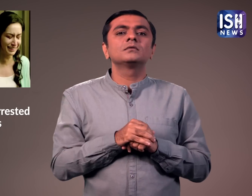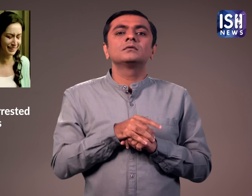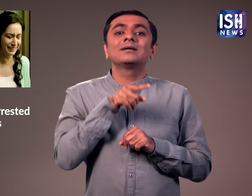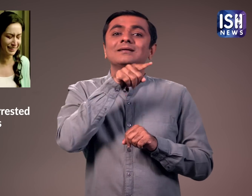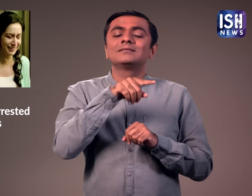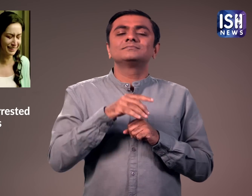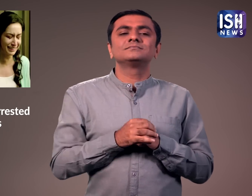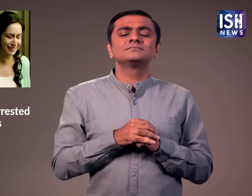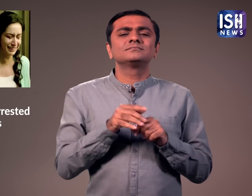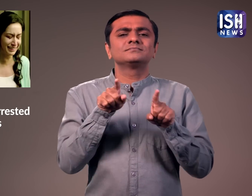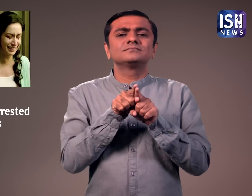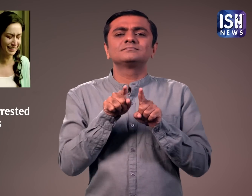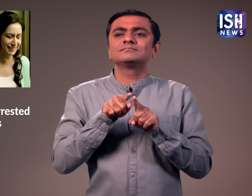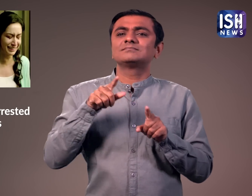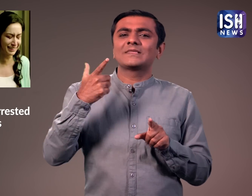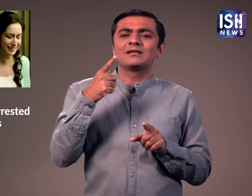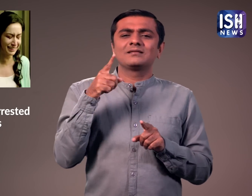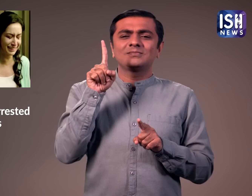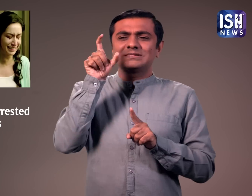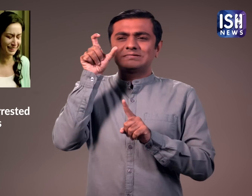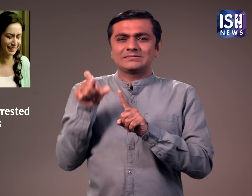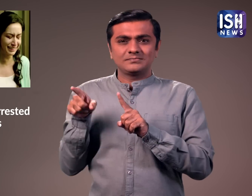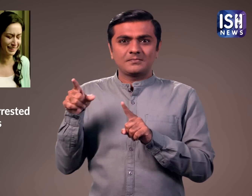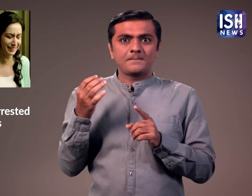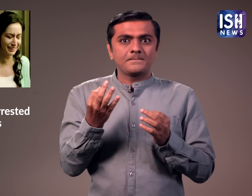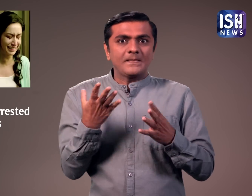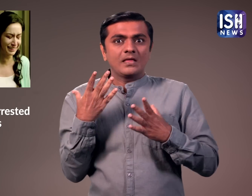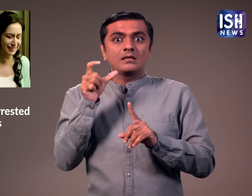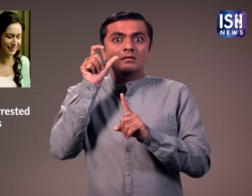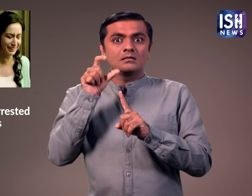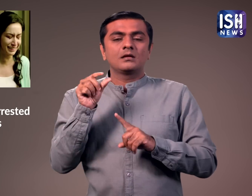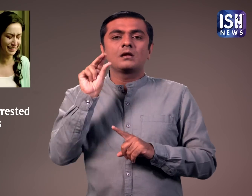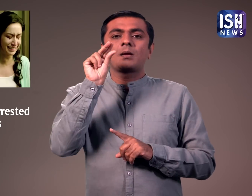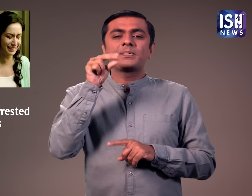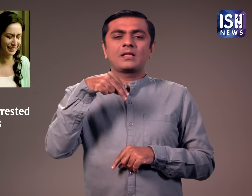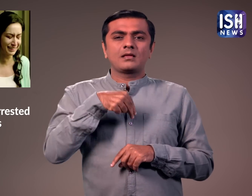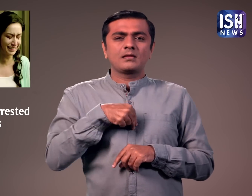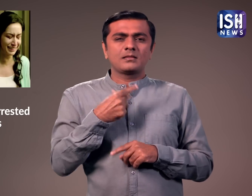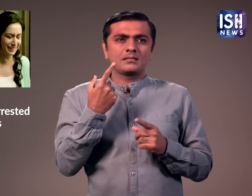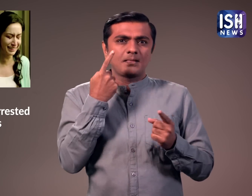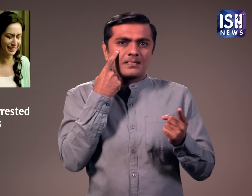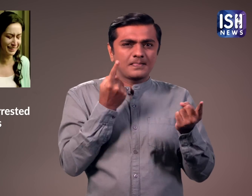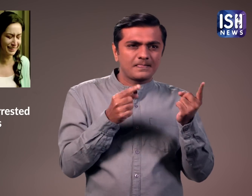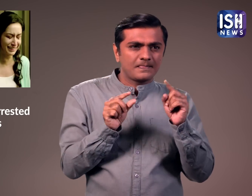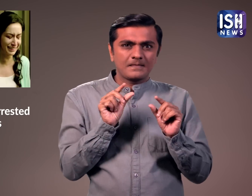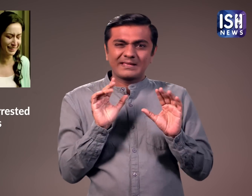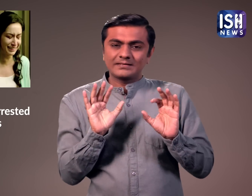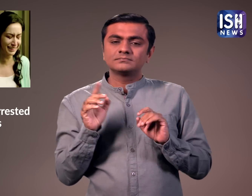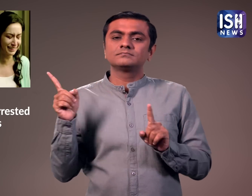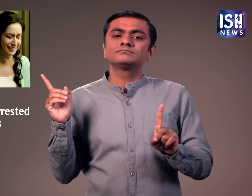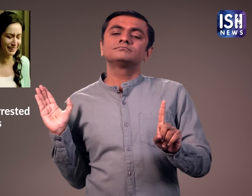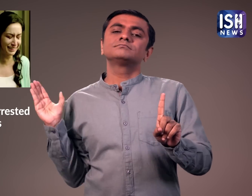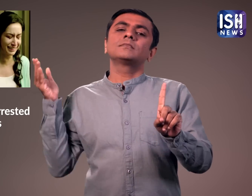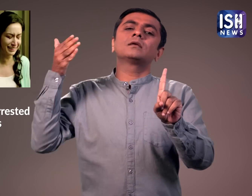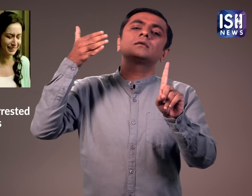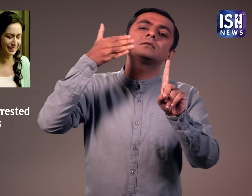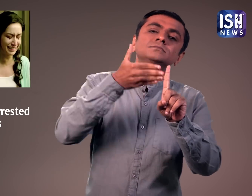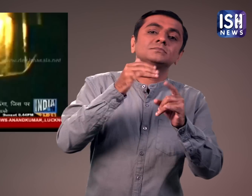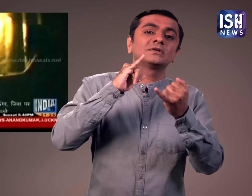उन पर किये गए एक स्टिंग ऑपरेशन में एक महिला ने उनसे फिल्मों में काम देने के लिए